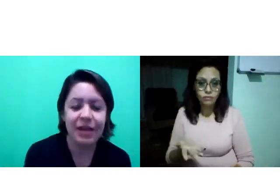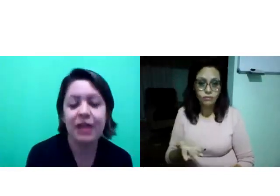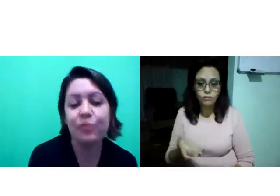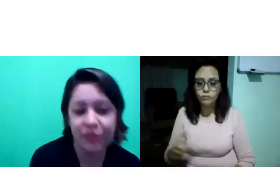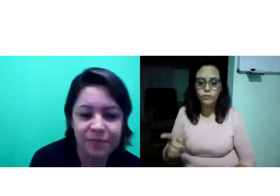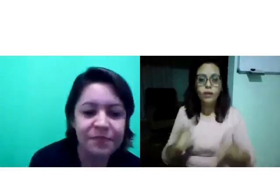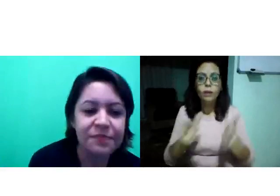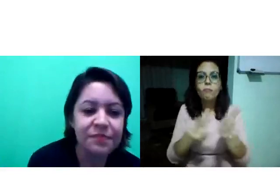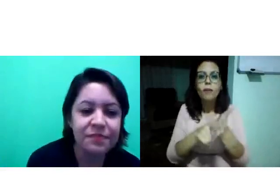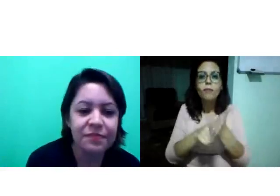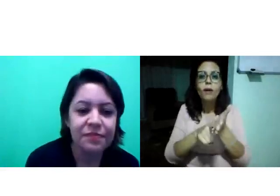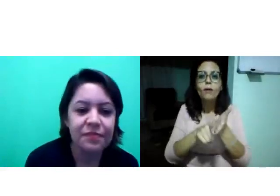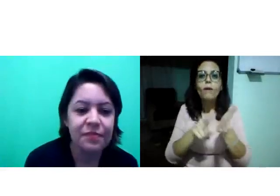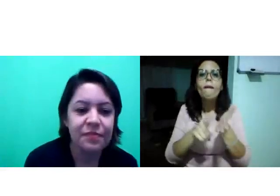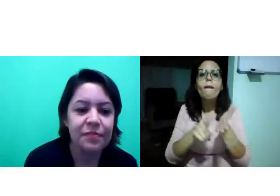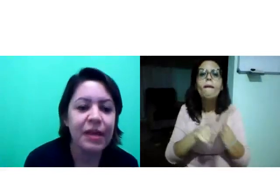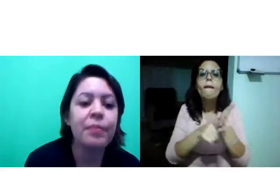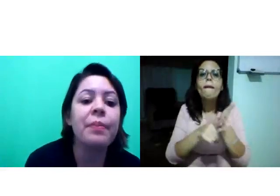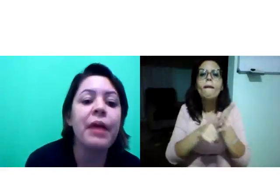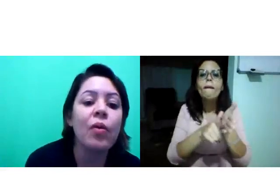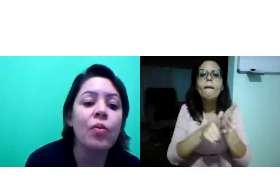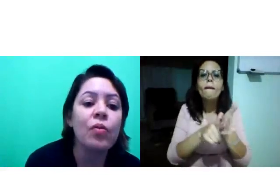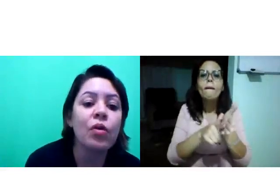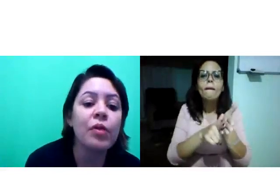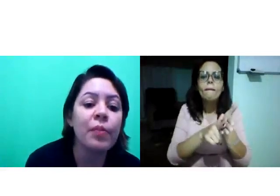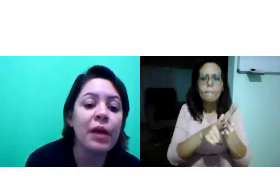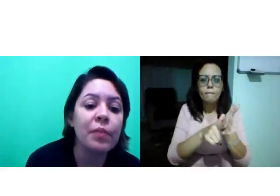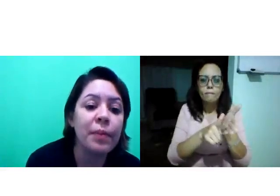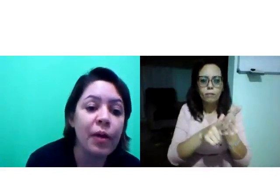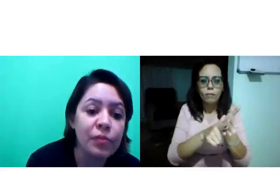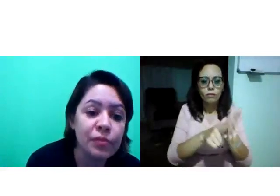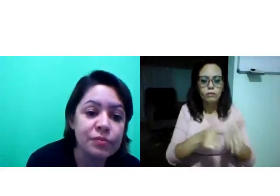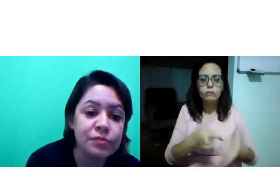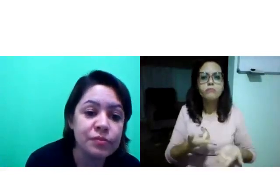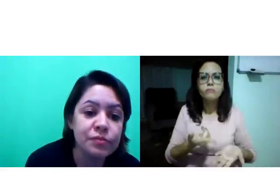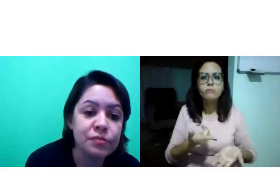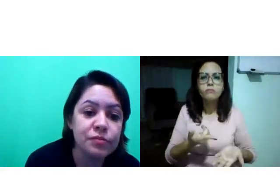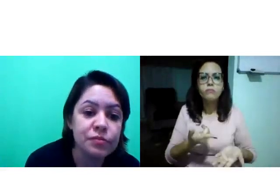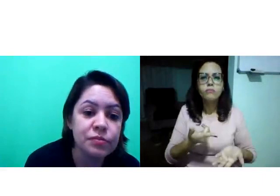Pegar uva? Pegar papel. Como que eu pego papel?